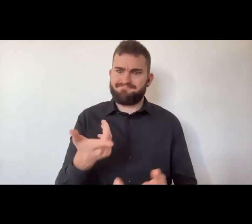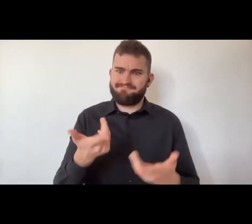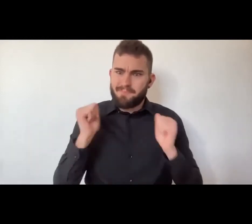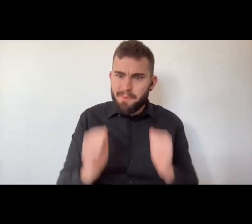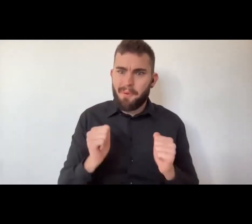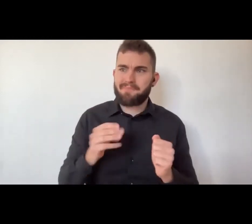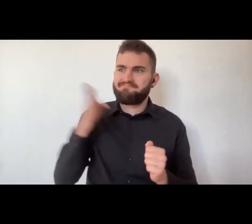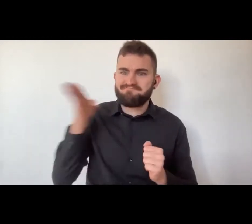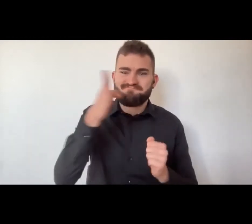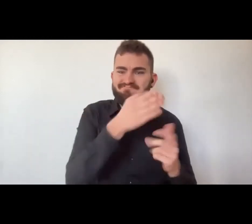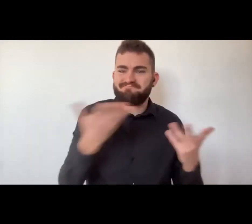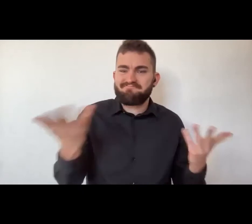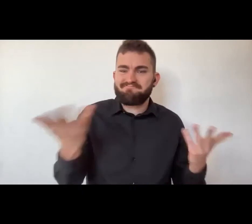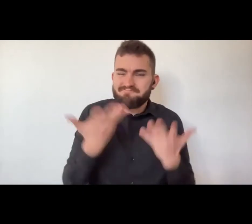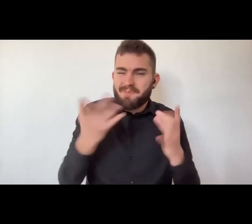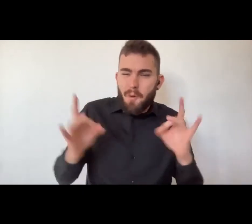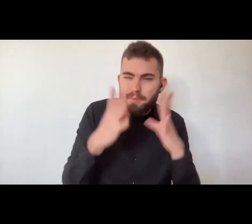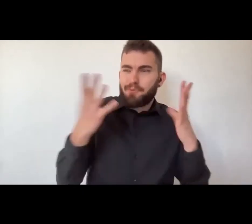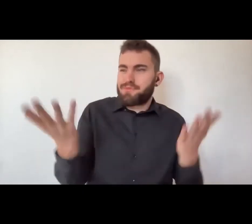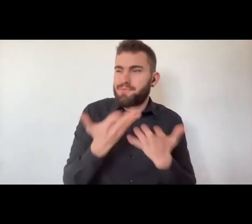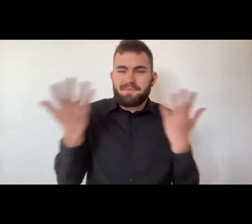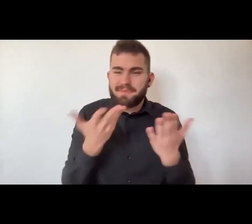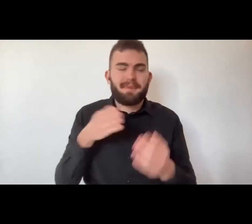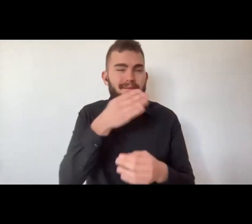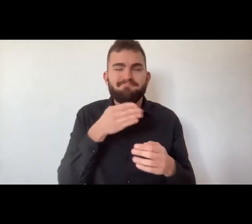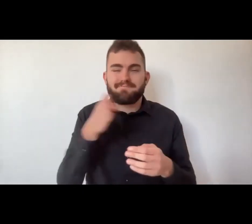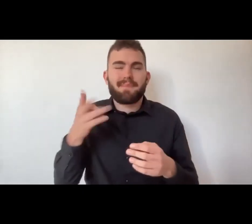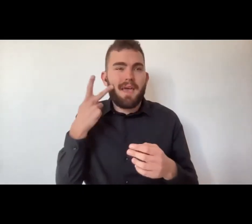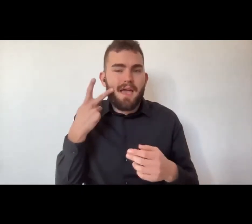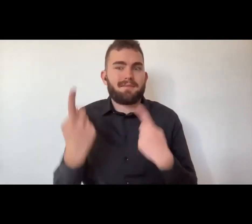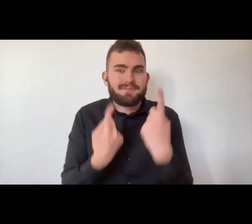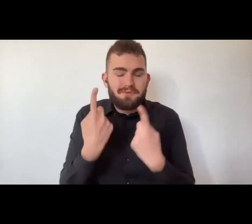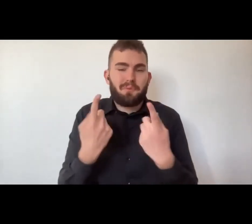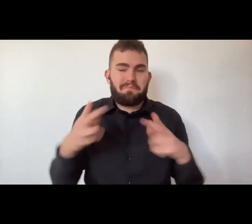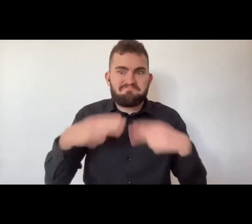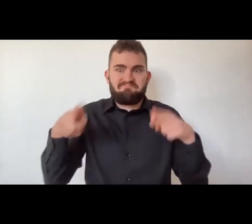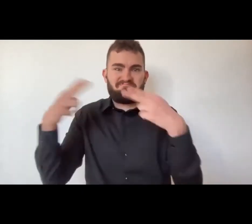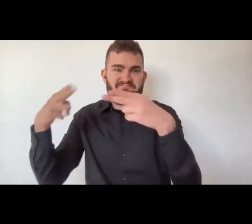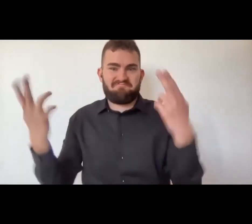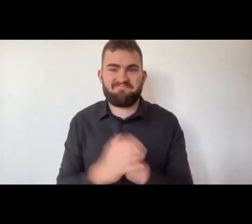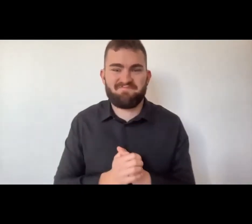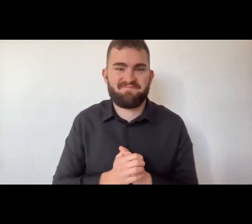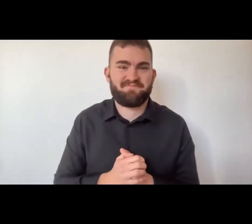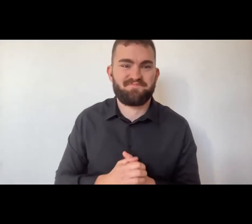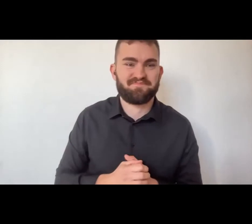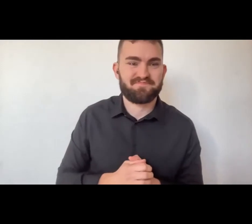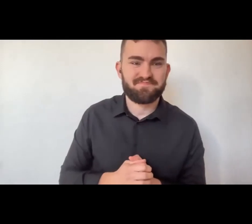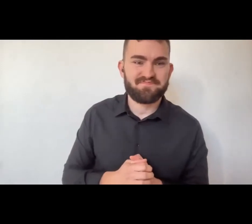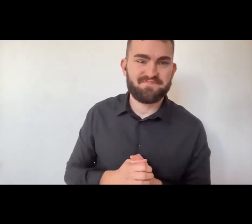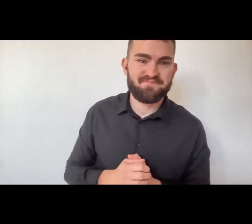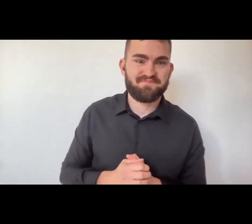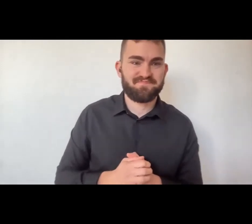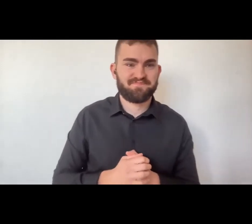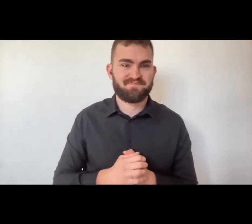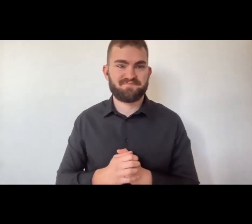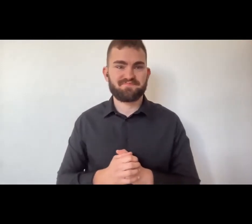Ognuno di voi ha l'arte dentro di voi. Serve solo una chiave di accesso per fare in modo che venga sbloccata.